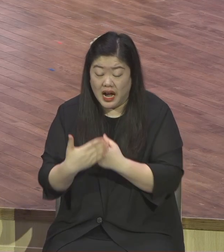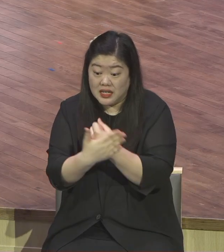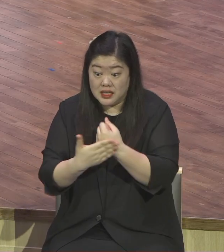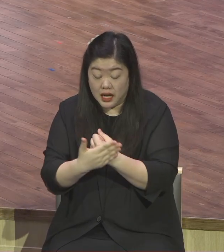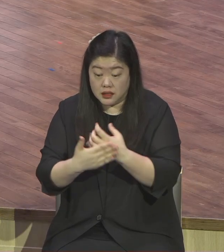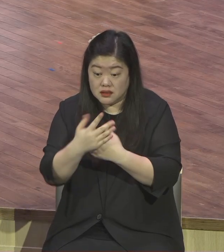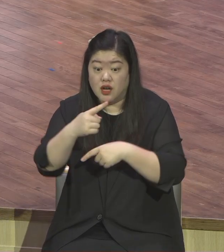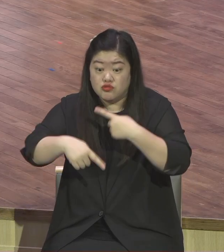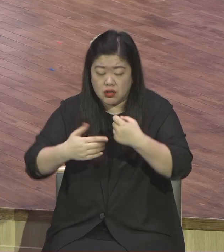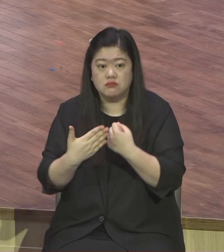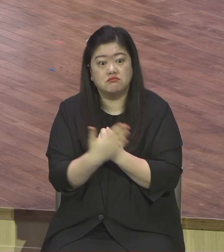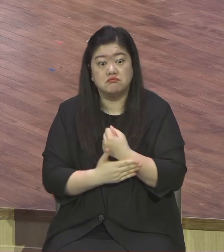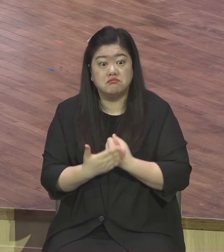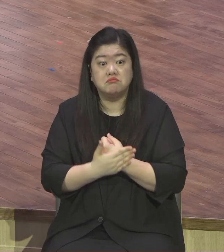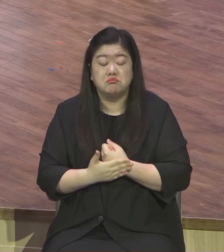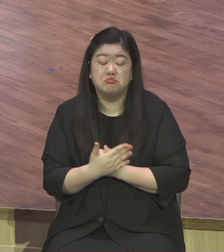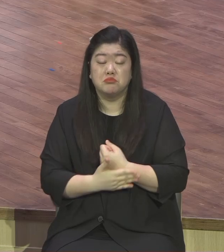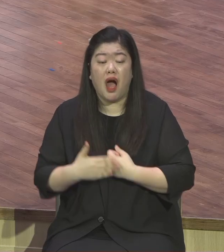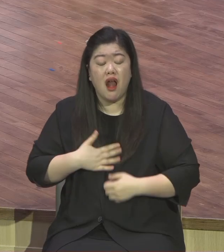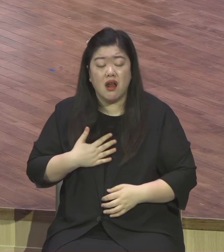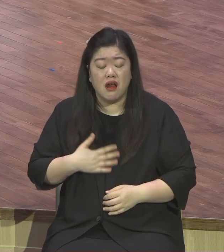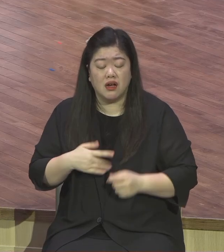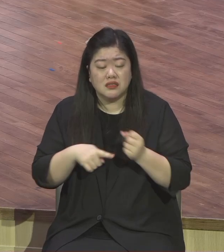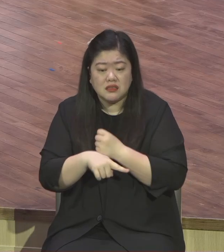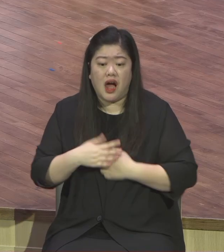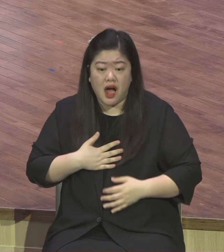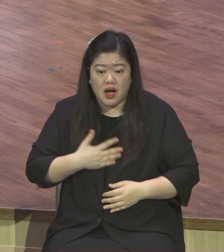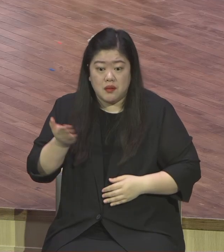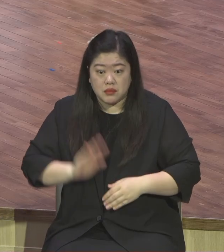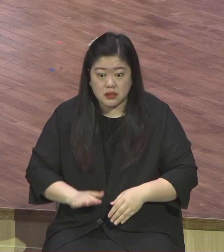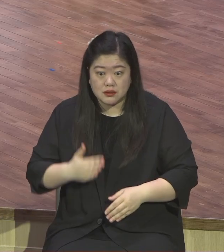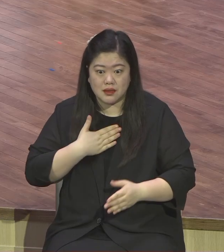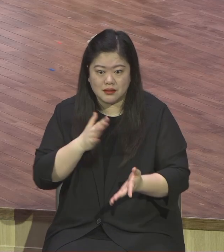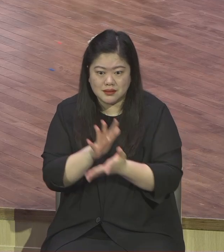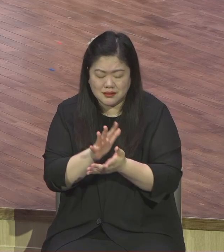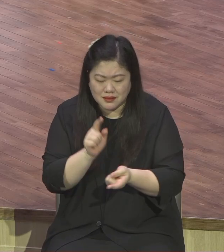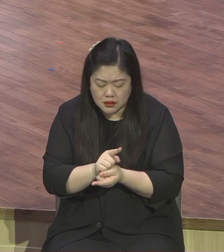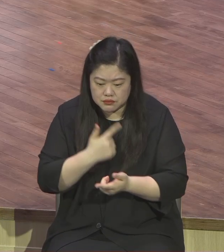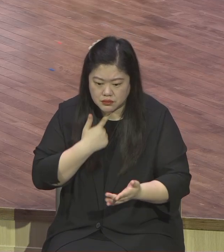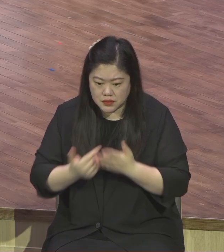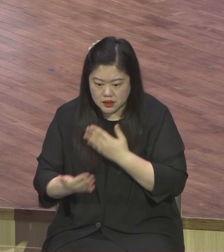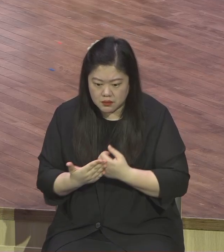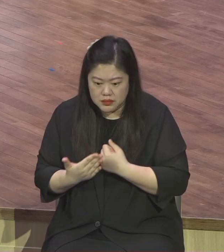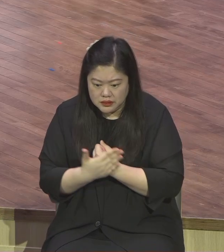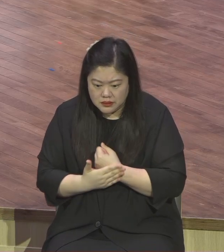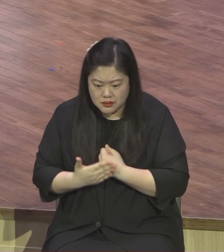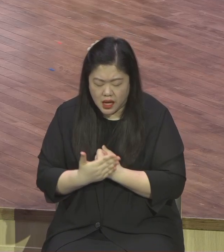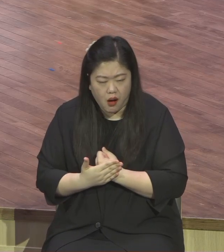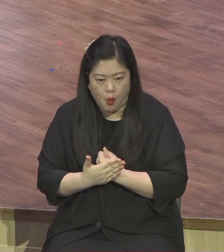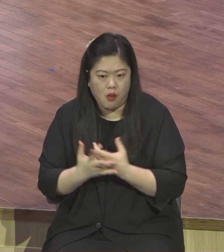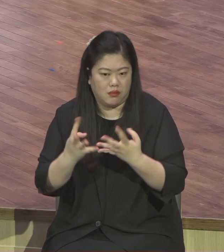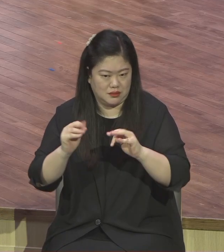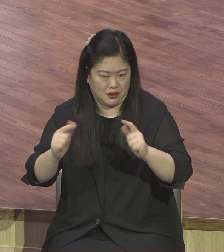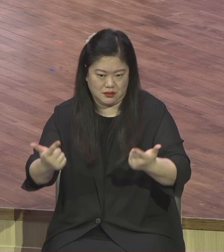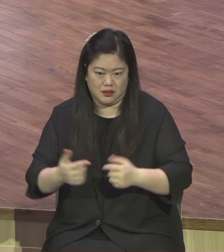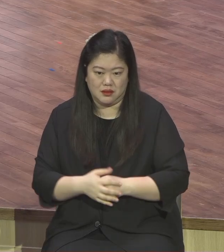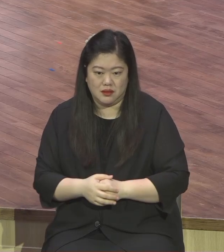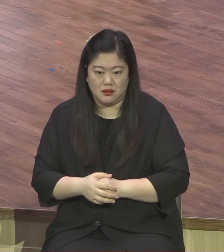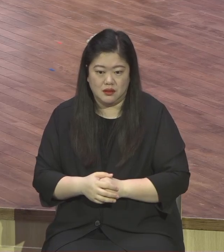하나님의 은혜였다 오늘도 눈을 뜨게 하시고 오늘도 내가 갈 곳을 가게 하시고 오늘도